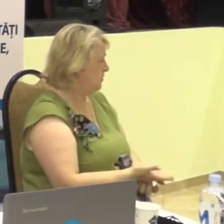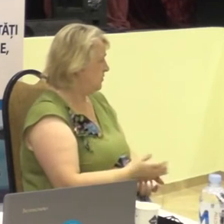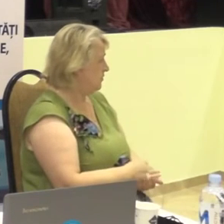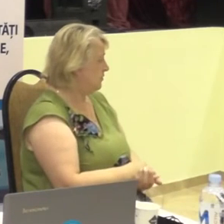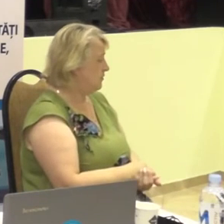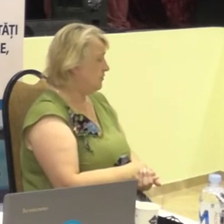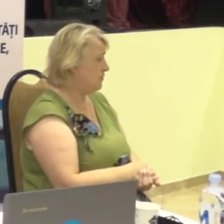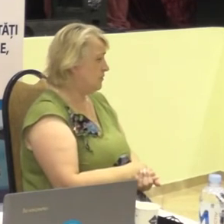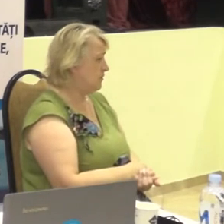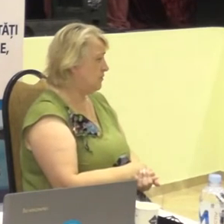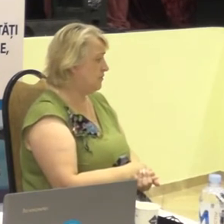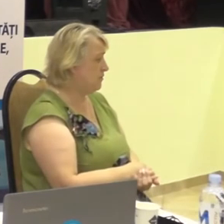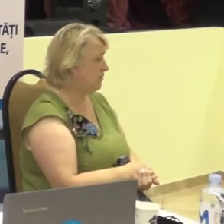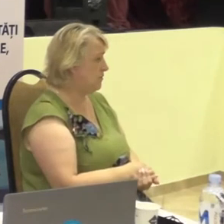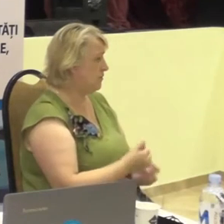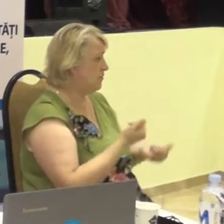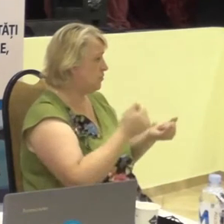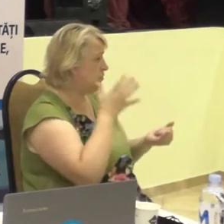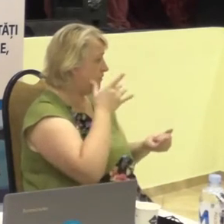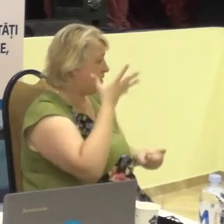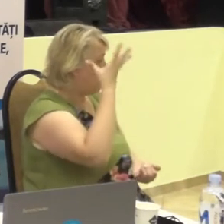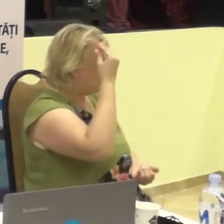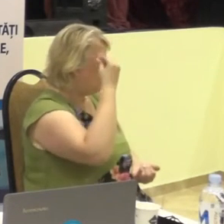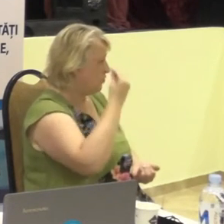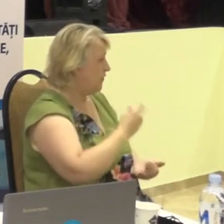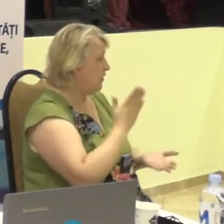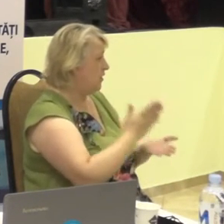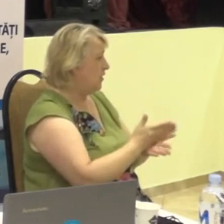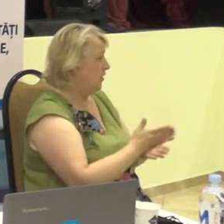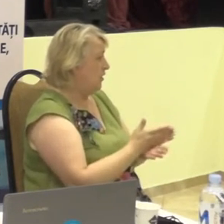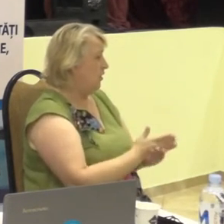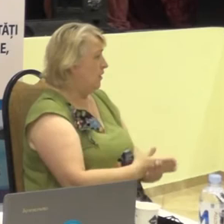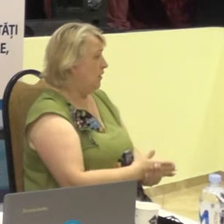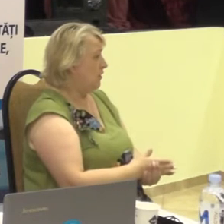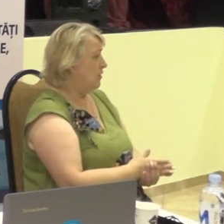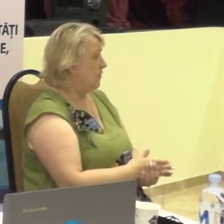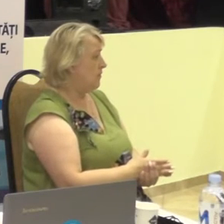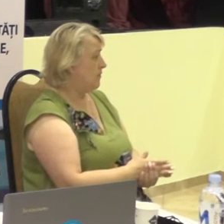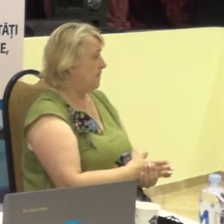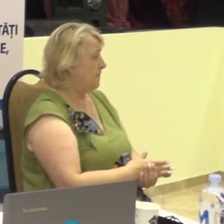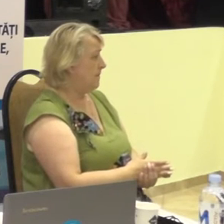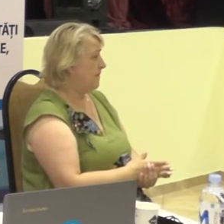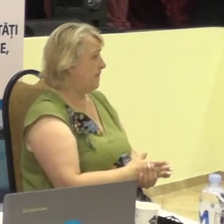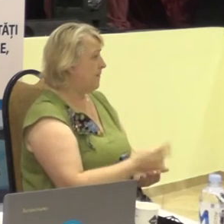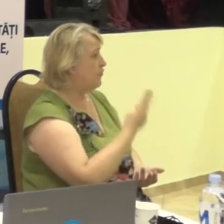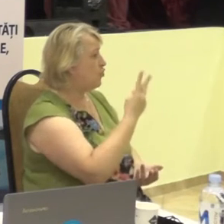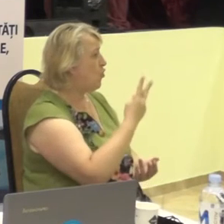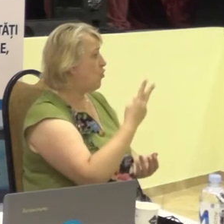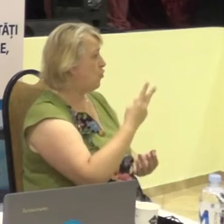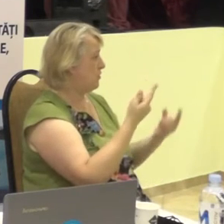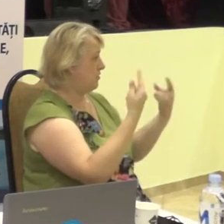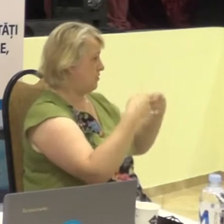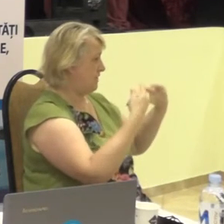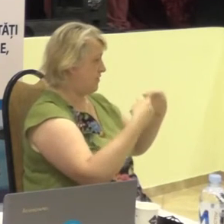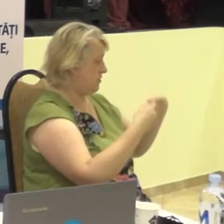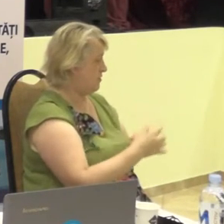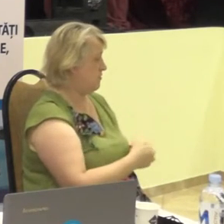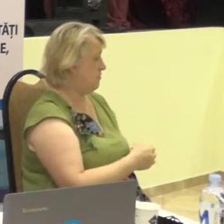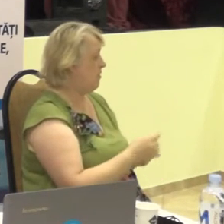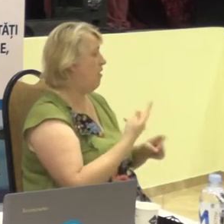În prezent Republica Moldova sunt două companii televizate